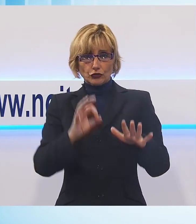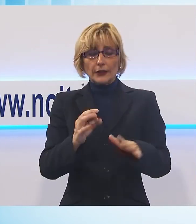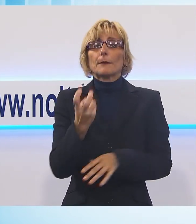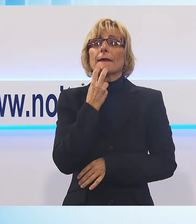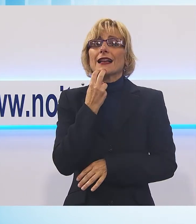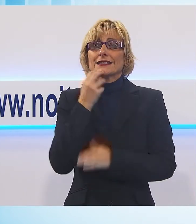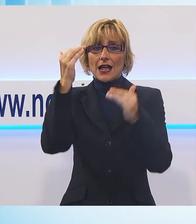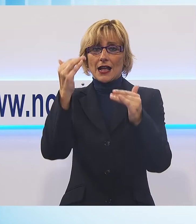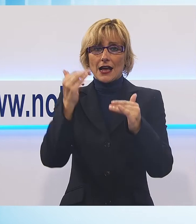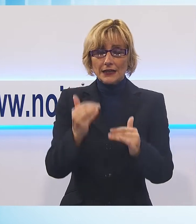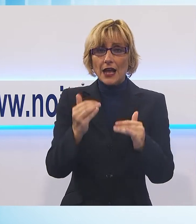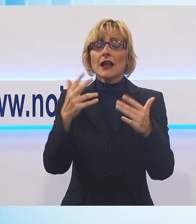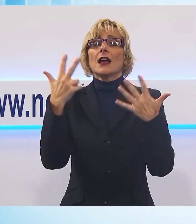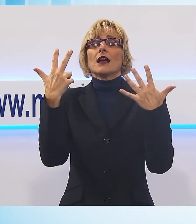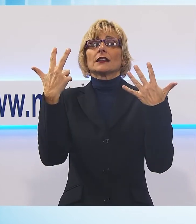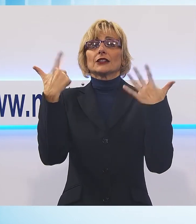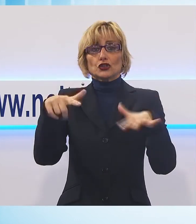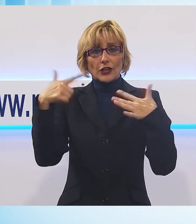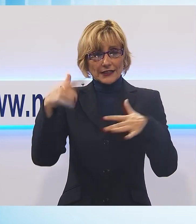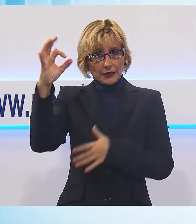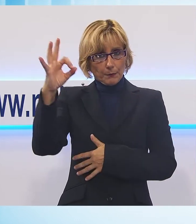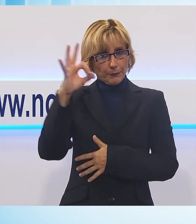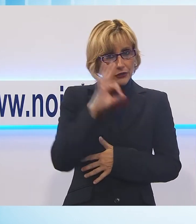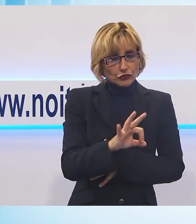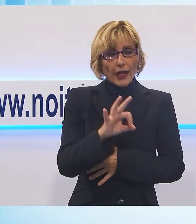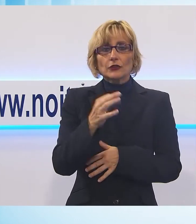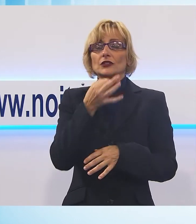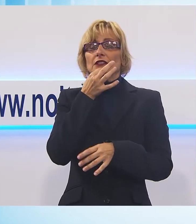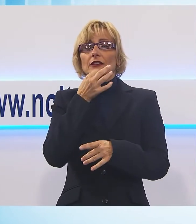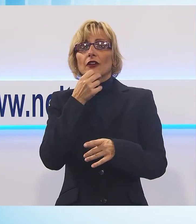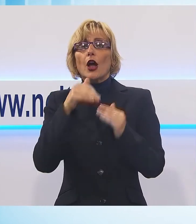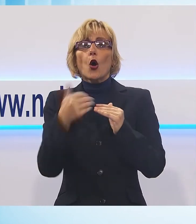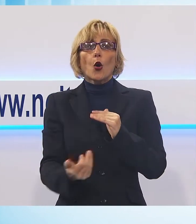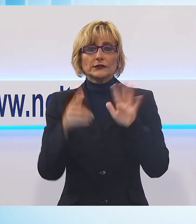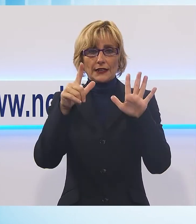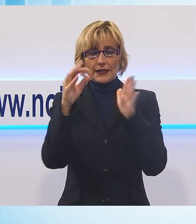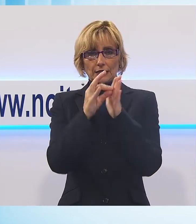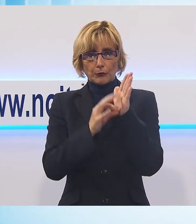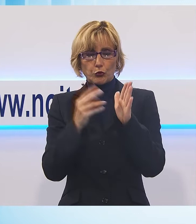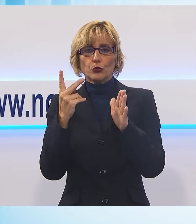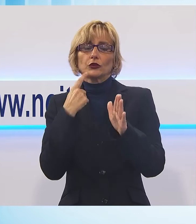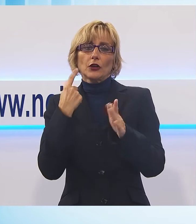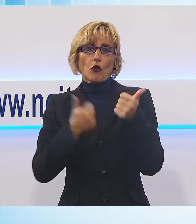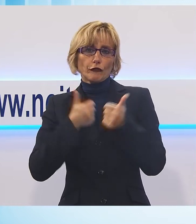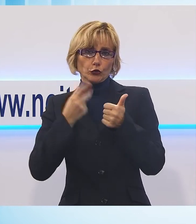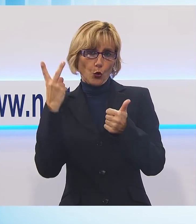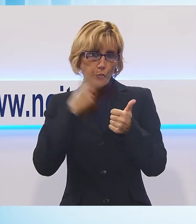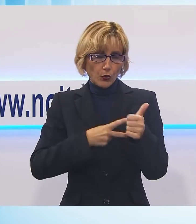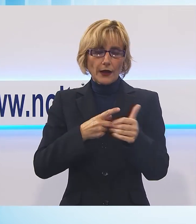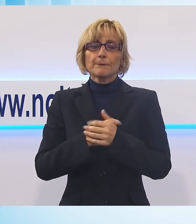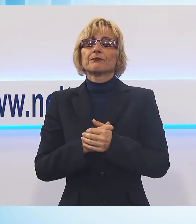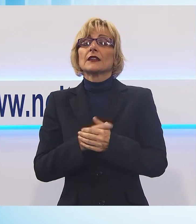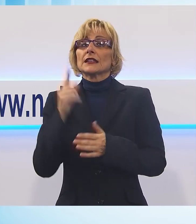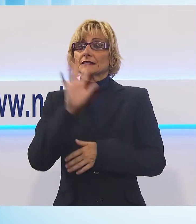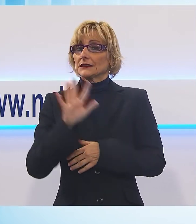Carrara il dato sale al 17% di oltre 7 punti quindi rispetto a Lucca nonostante le due realtà toscane